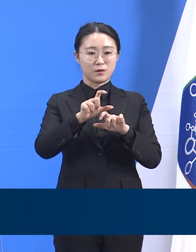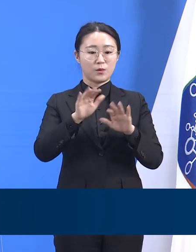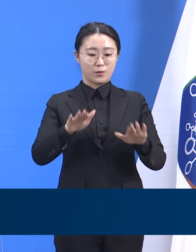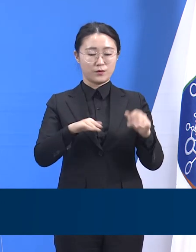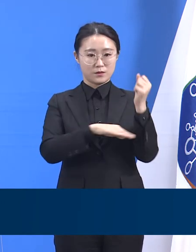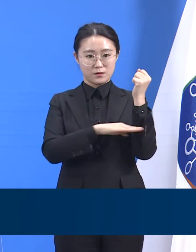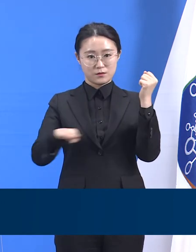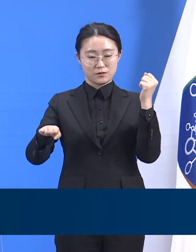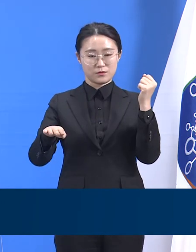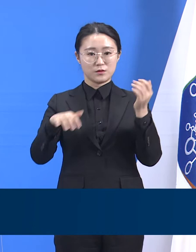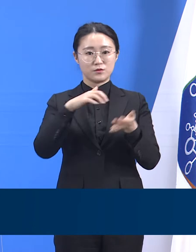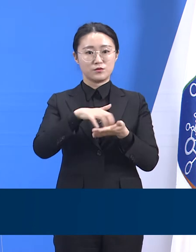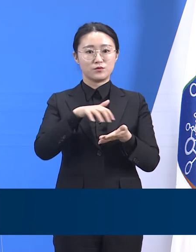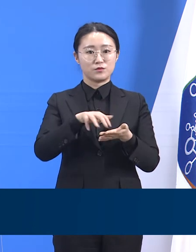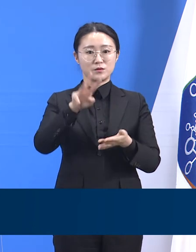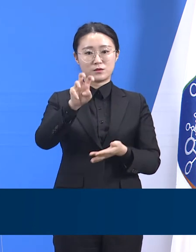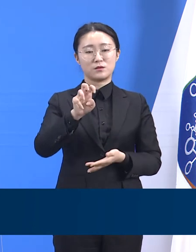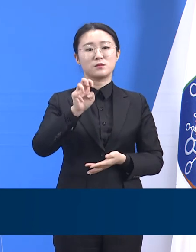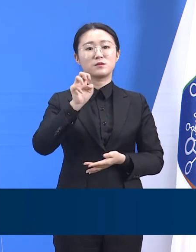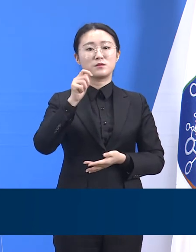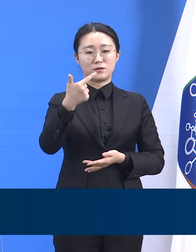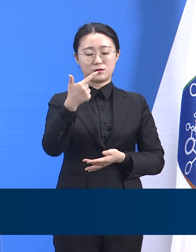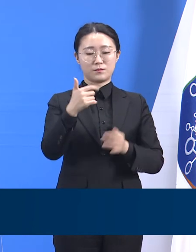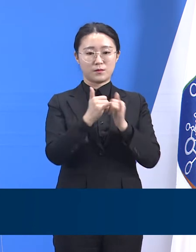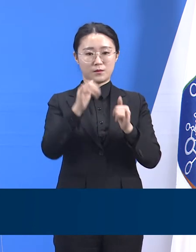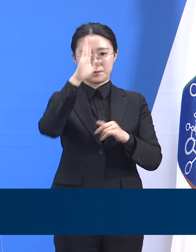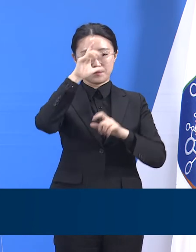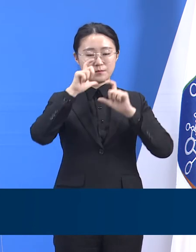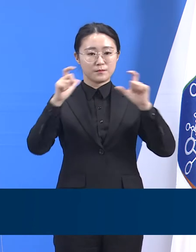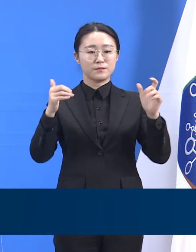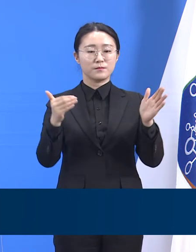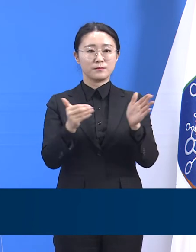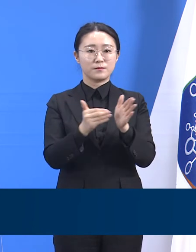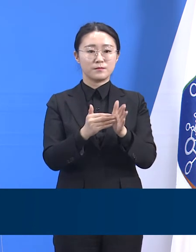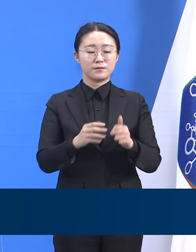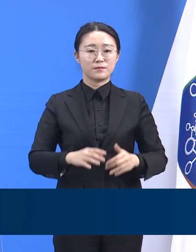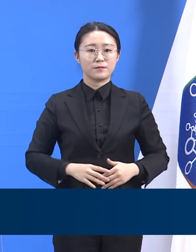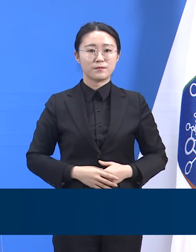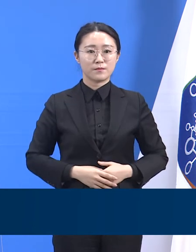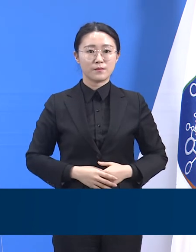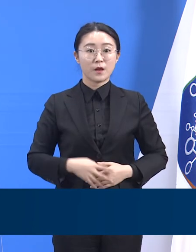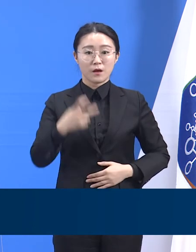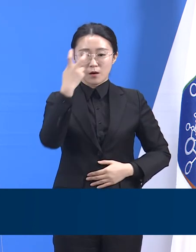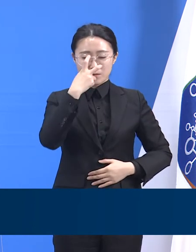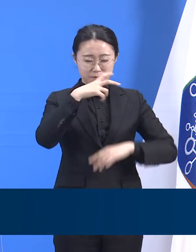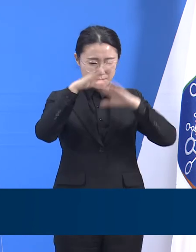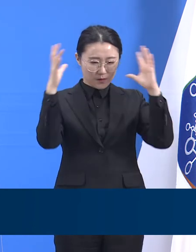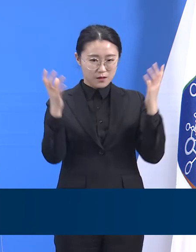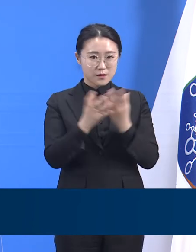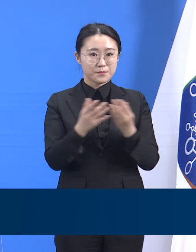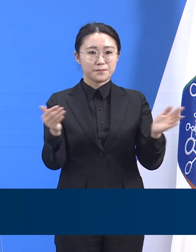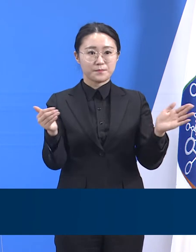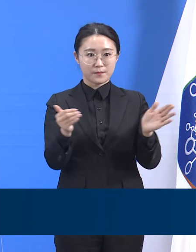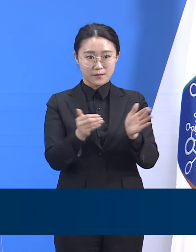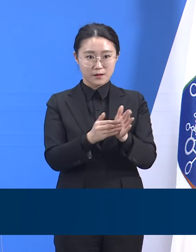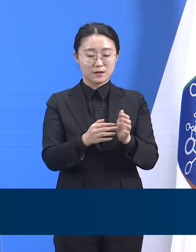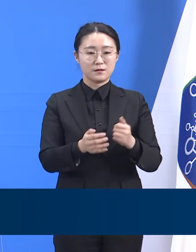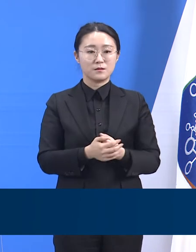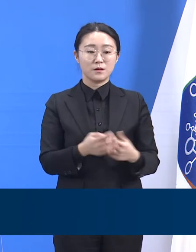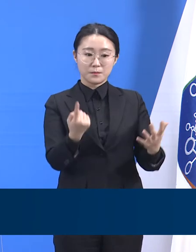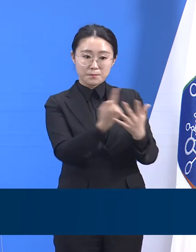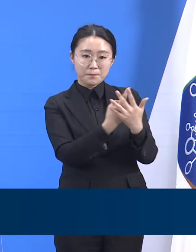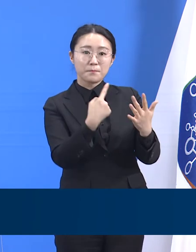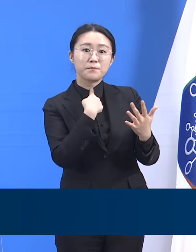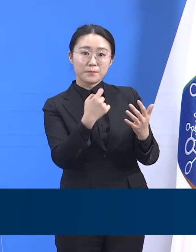36명으로 확인되었습니다. 전 직원에 대해서는 검사가 완료된 상태이고, 접촉자들은